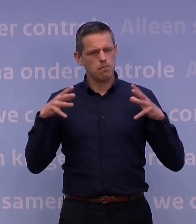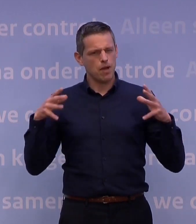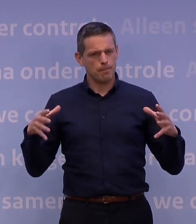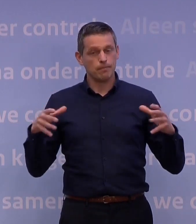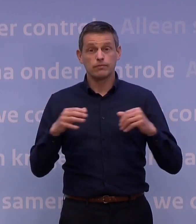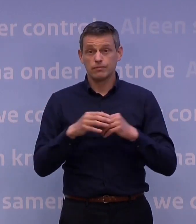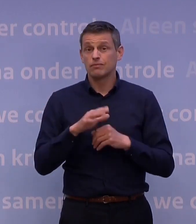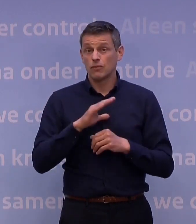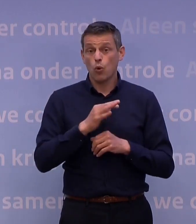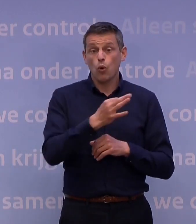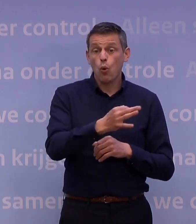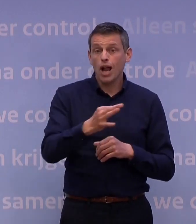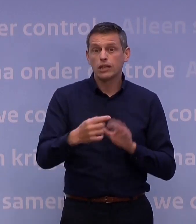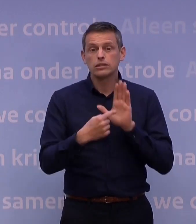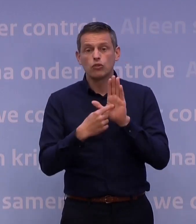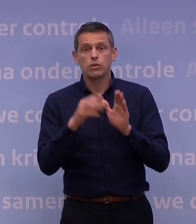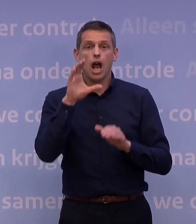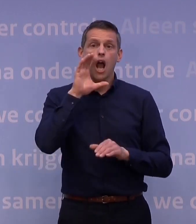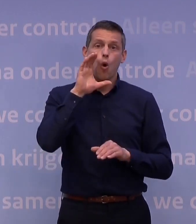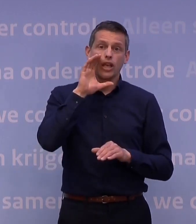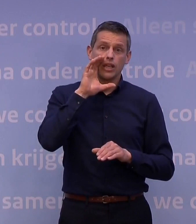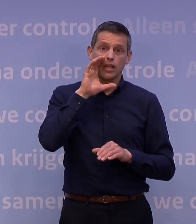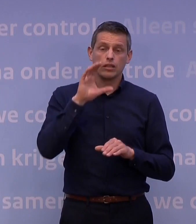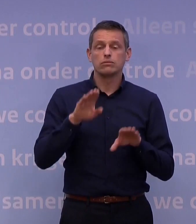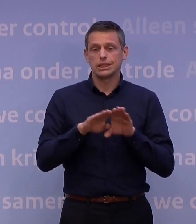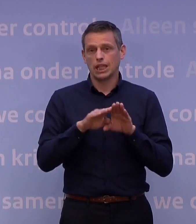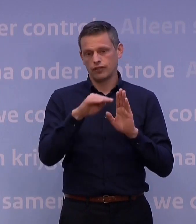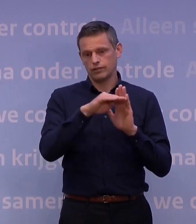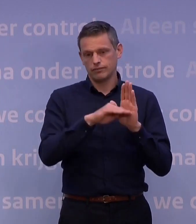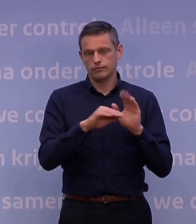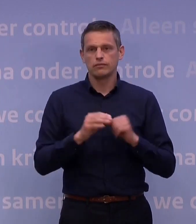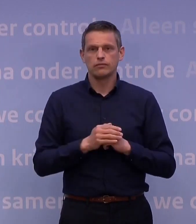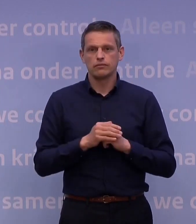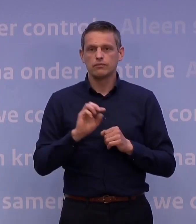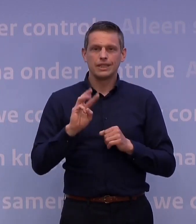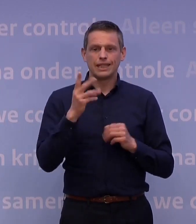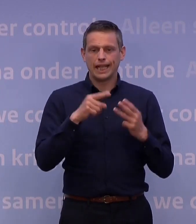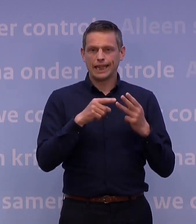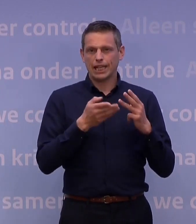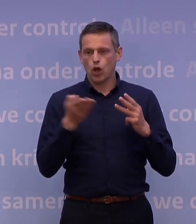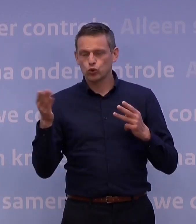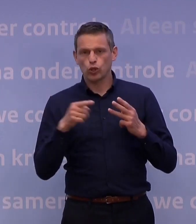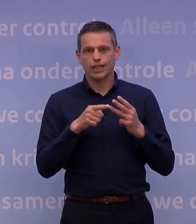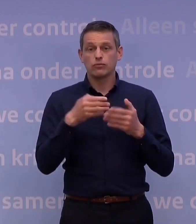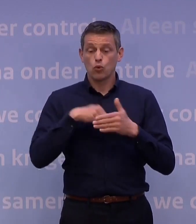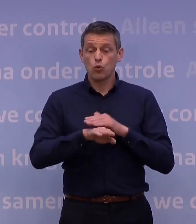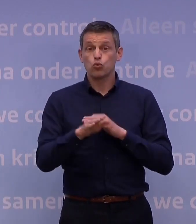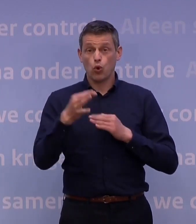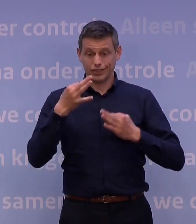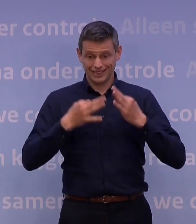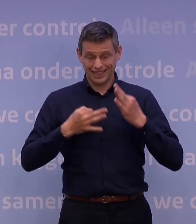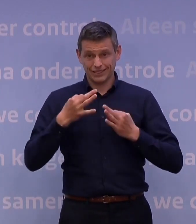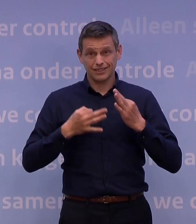voor locaties als Ahoy. De derde uitzondering is dat met een toegangstest vanaf